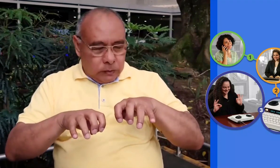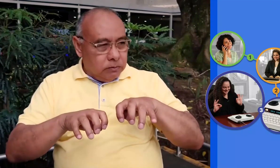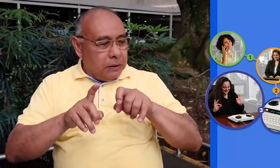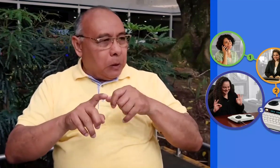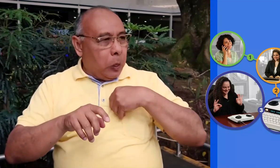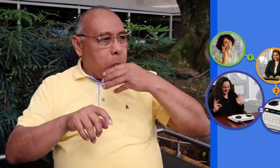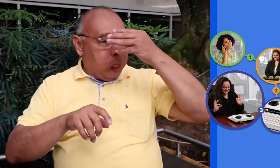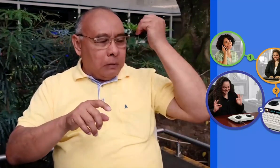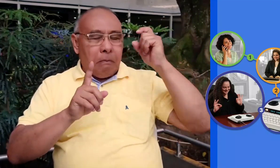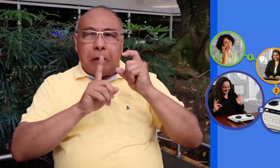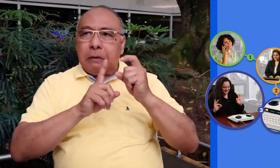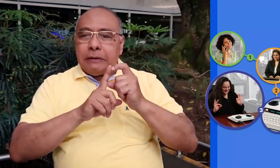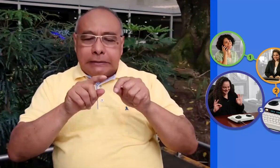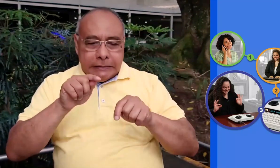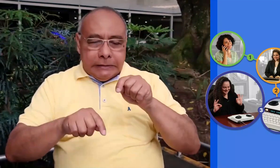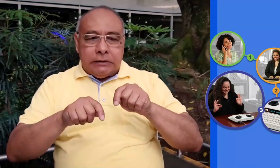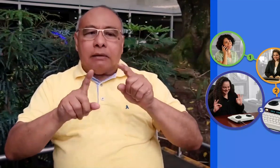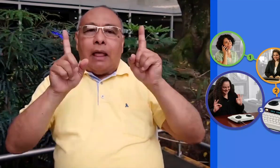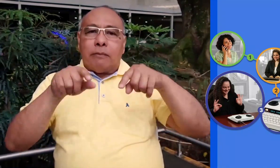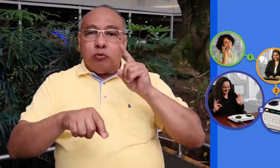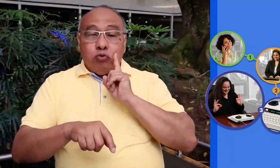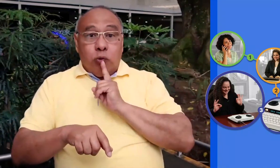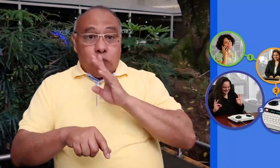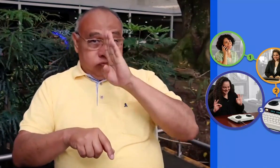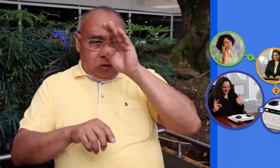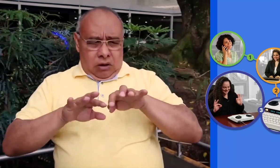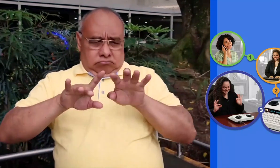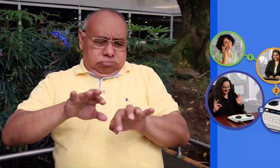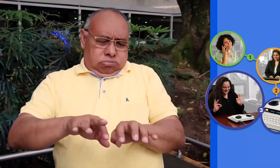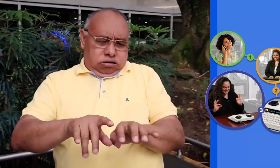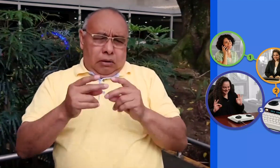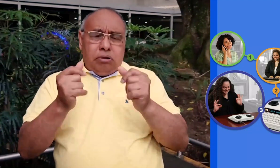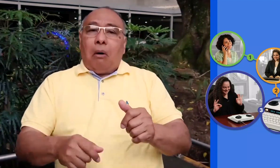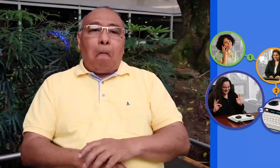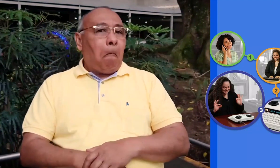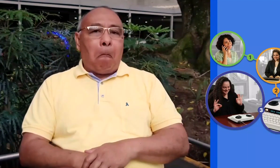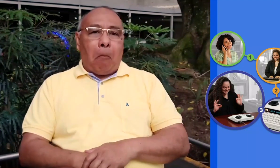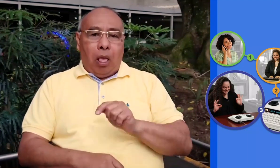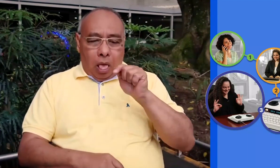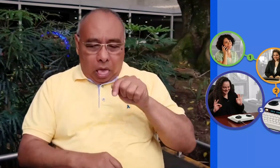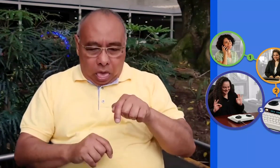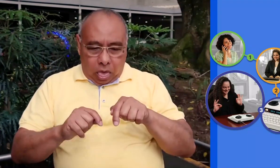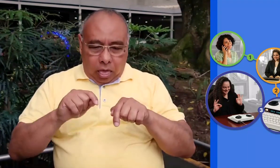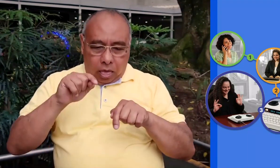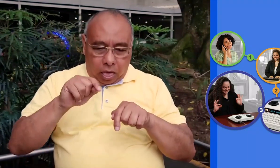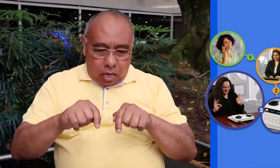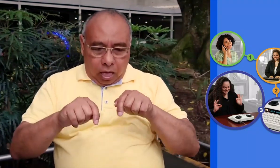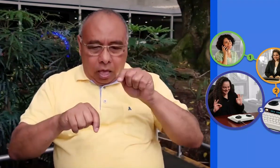vocabulario y todas las palabras en español. Y también no estaban acostumbrados a digitar de manera rápida, sino que eran muy lentos para